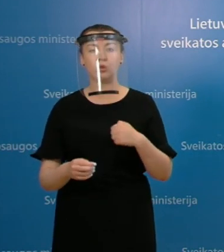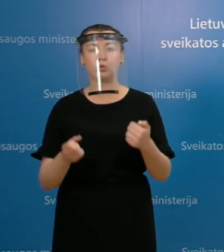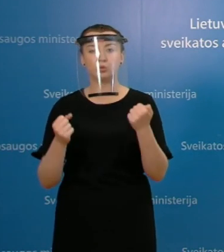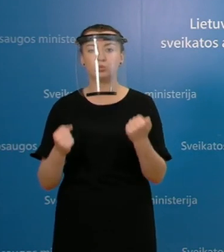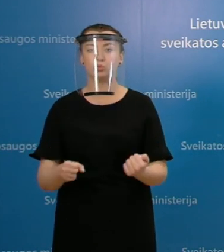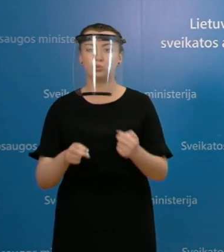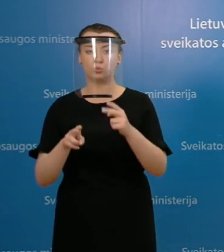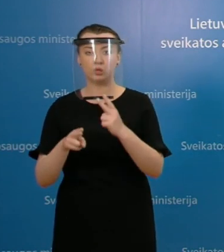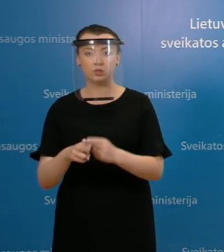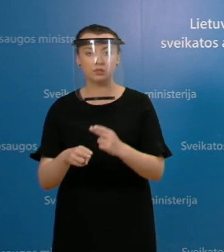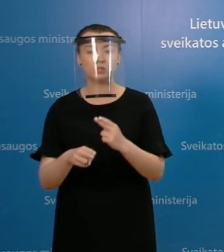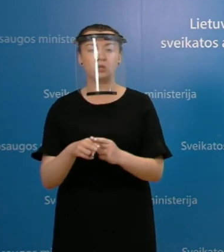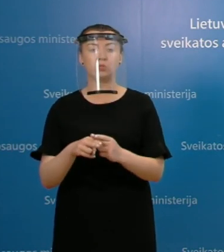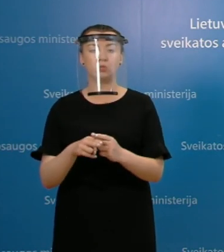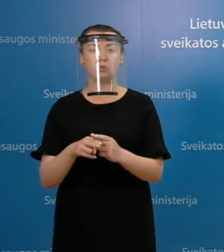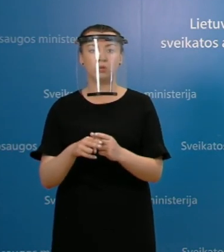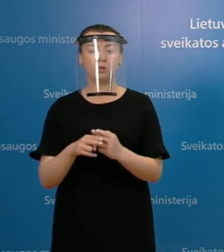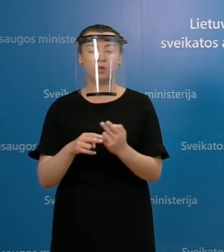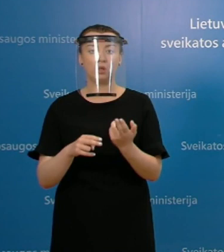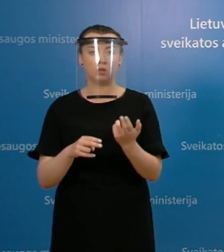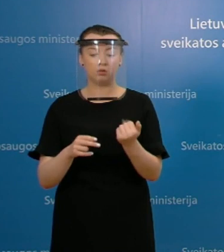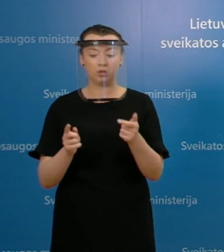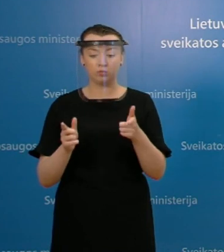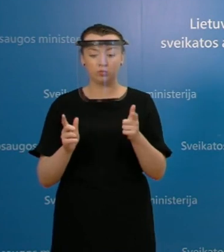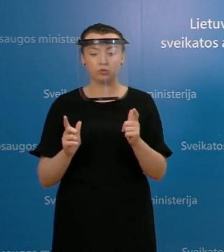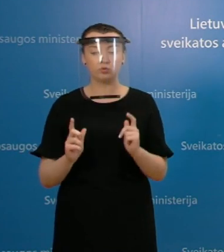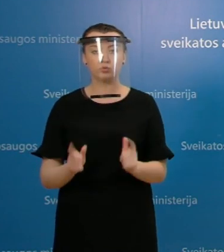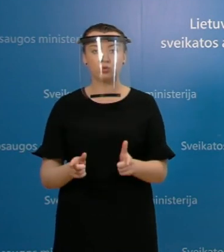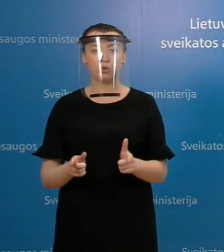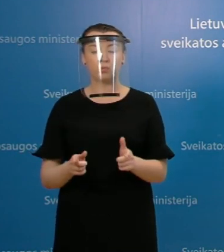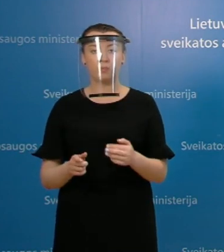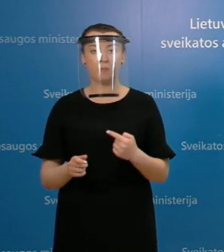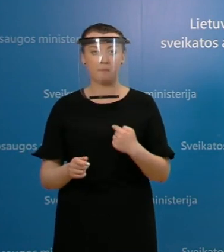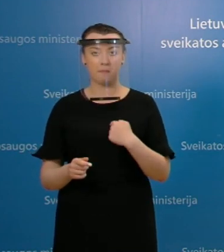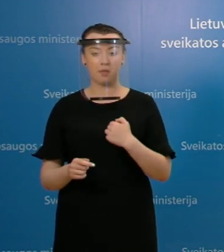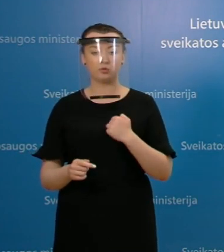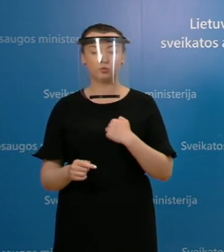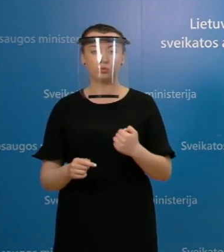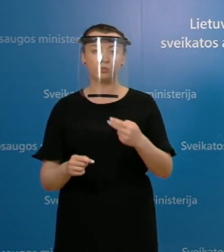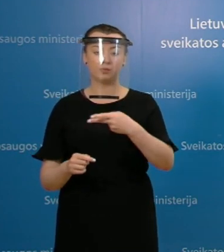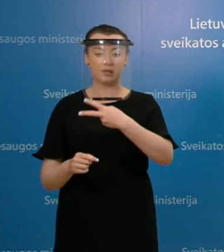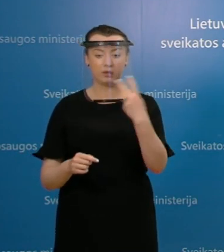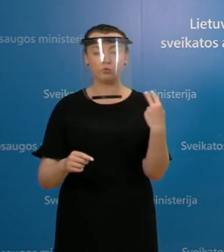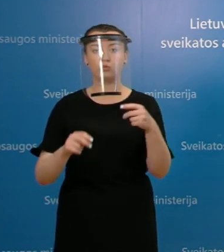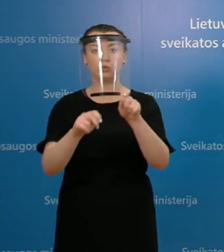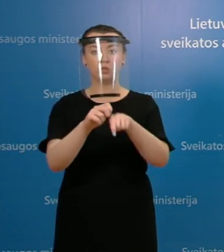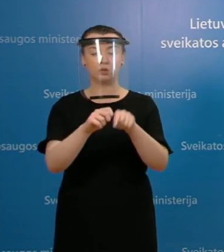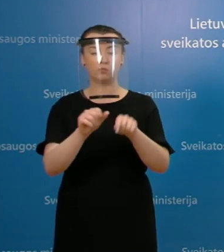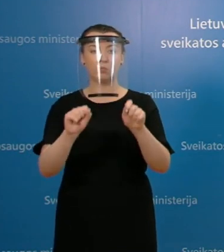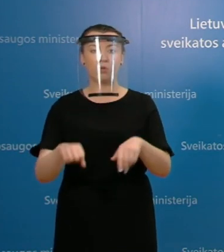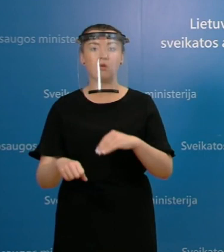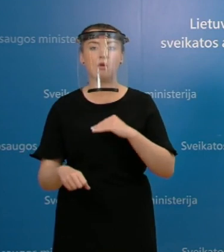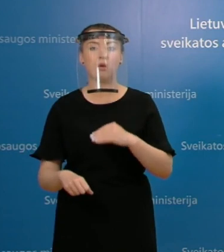ligomis. Tai iš tiesų mes turim lietuvišką analizę ir galim labai aiškiai